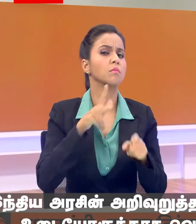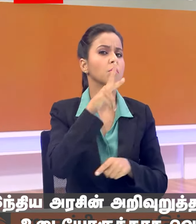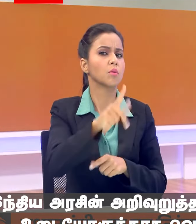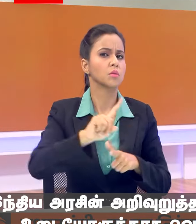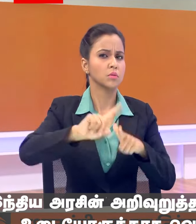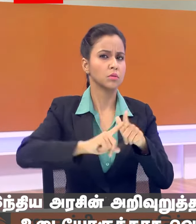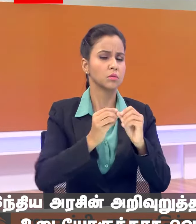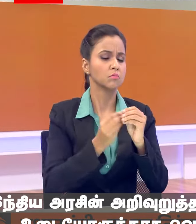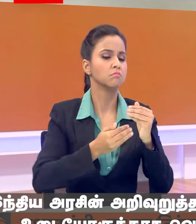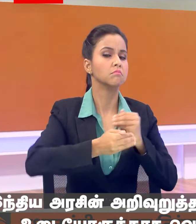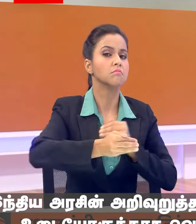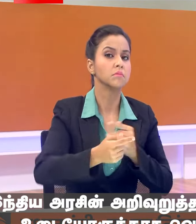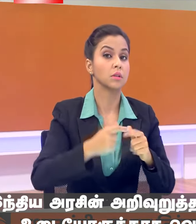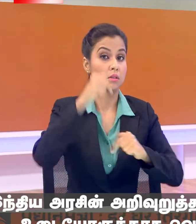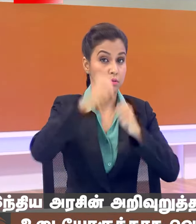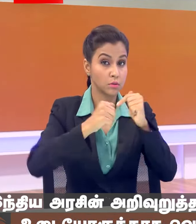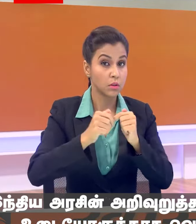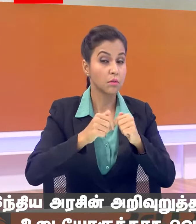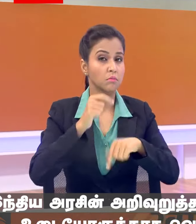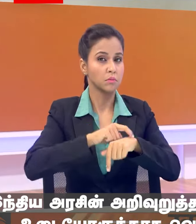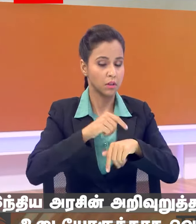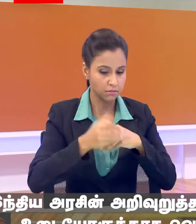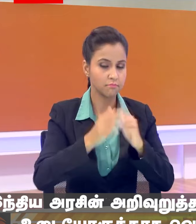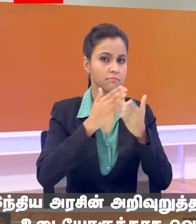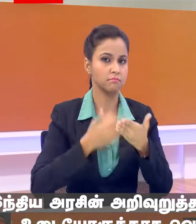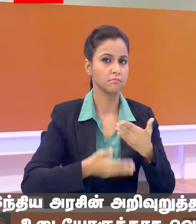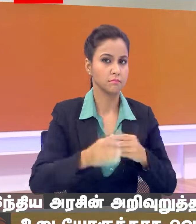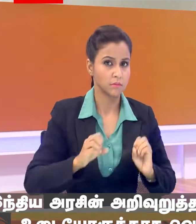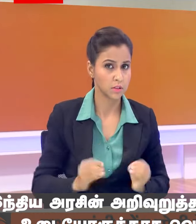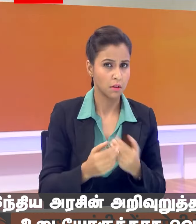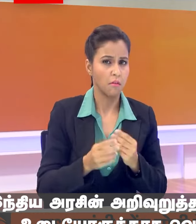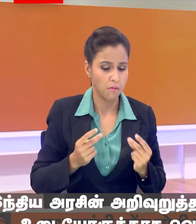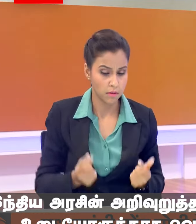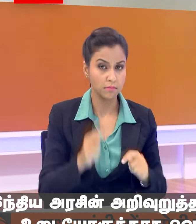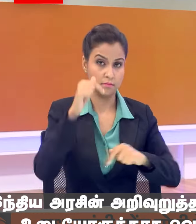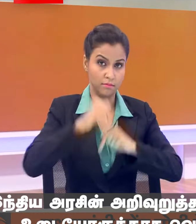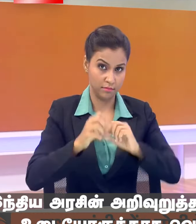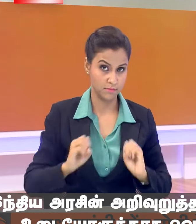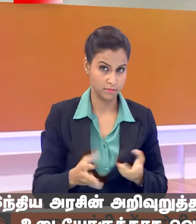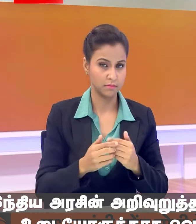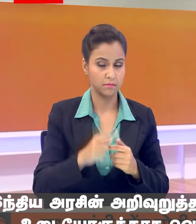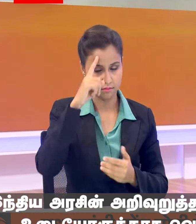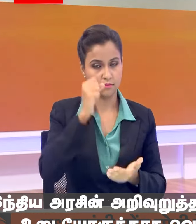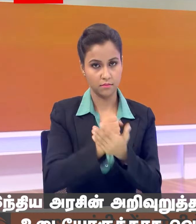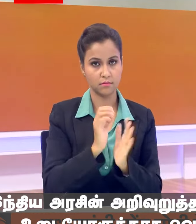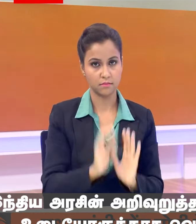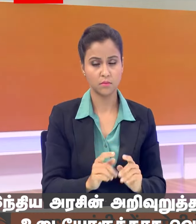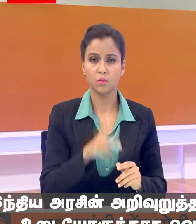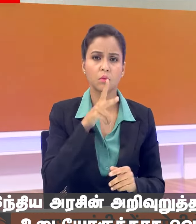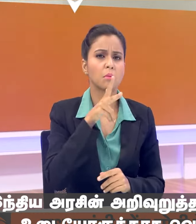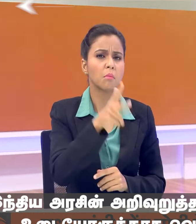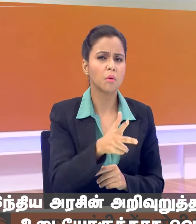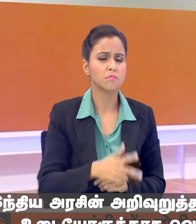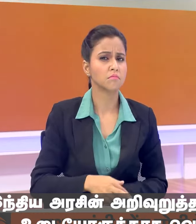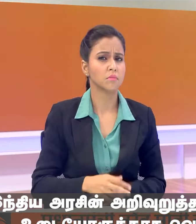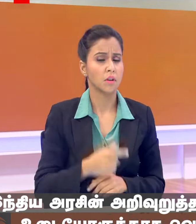जमूहुरियत को आगे बढ़ाने और चुनाव कराने का समय आ गया है हम जल्द से जल्द चुनाव कराने के लिए प्रतिबद हैं उन्होंने कहा कि